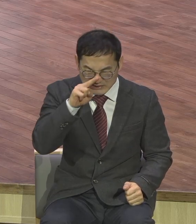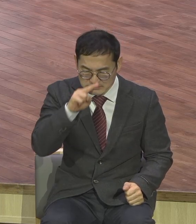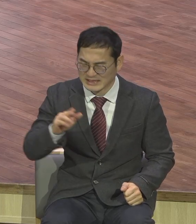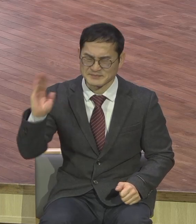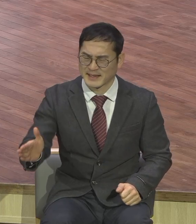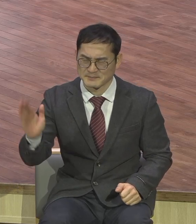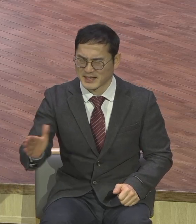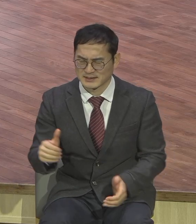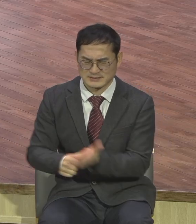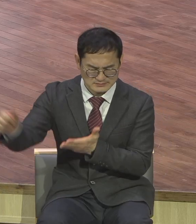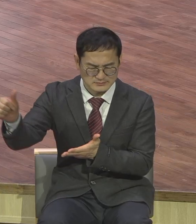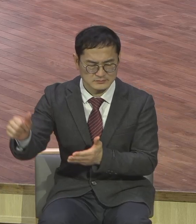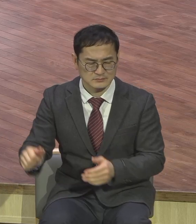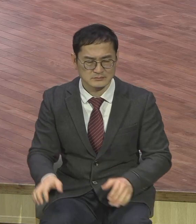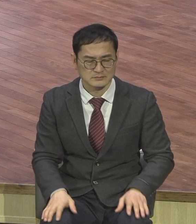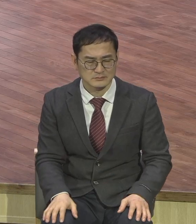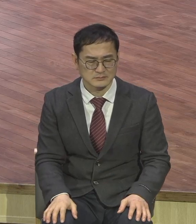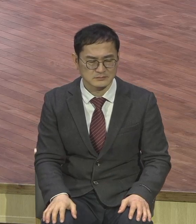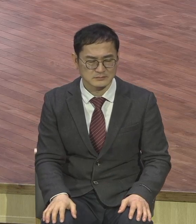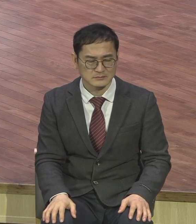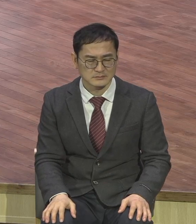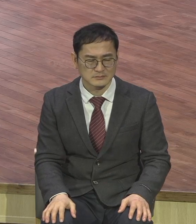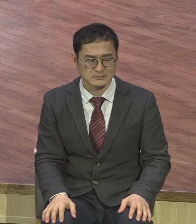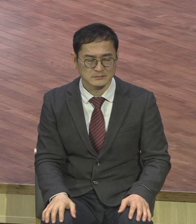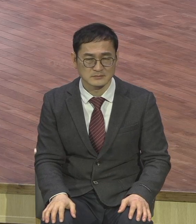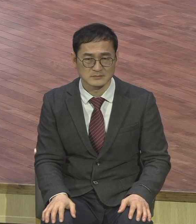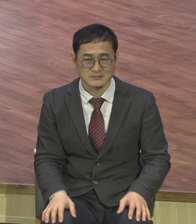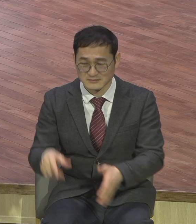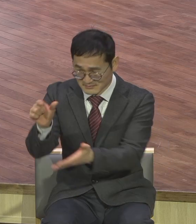목사님 올라가면 창피하니까 하지마 그런 거 하지마